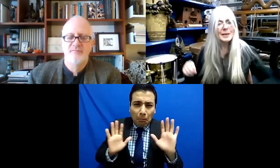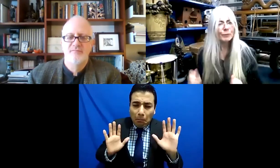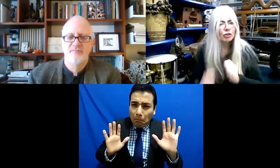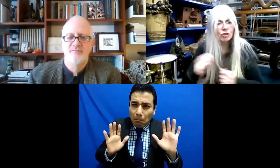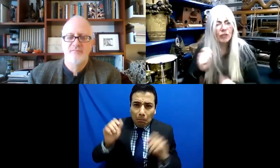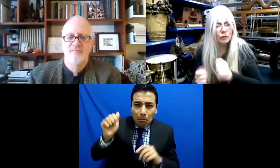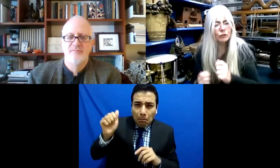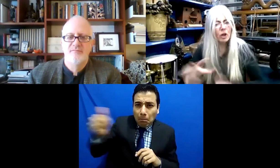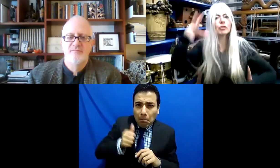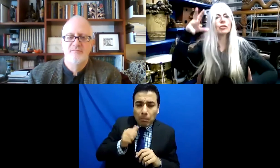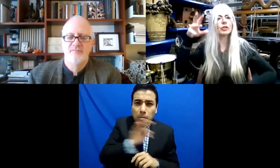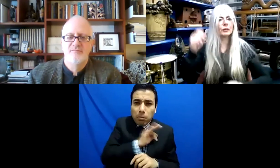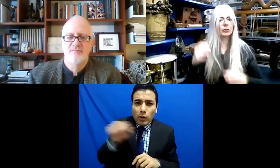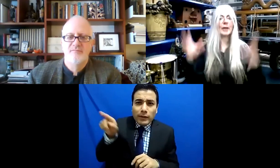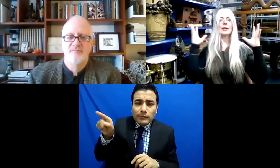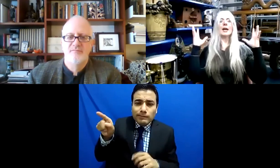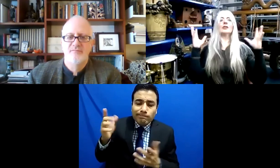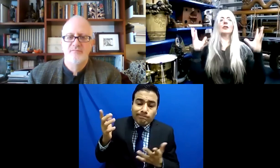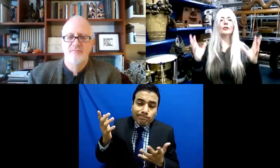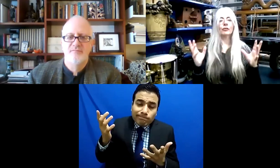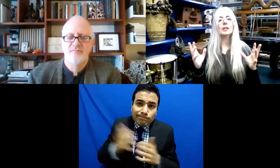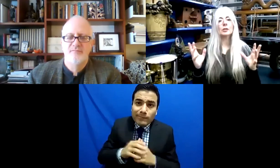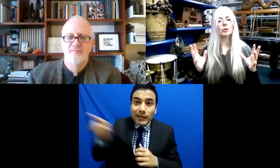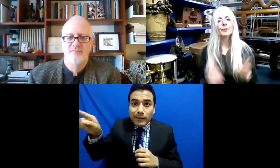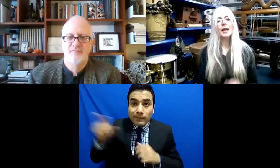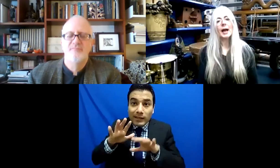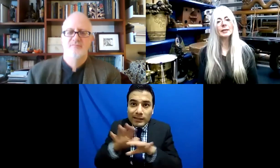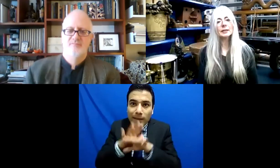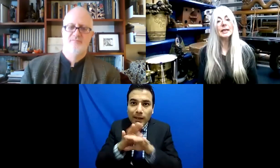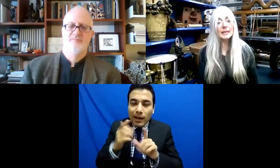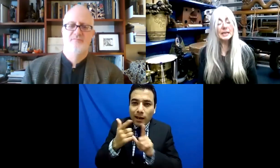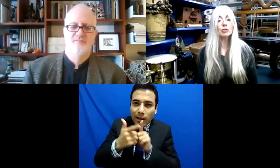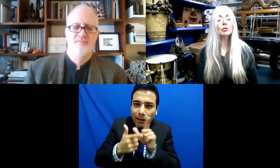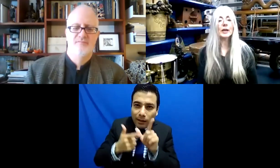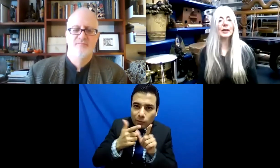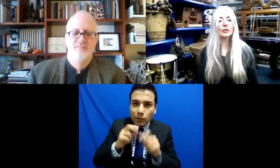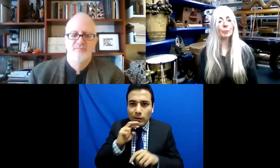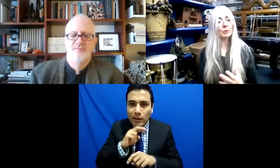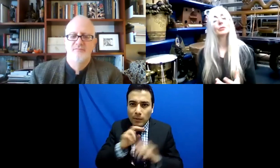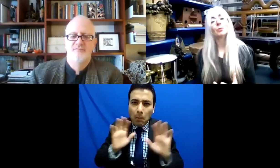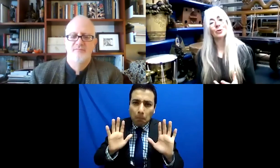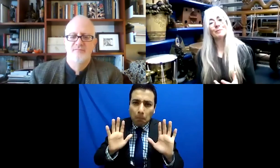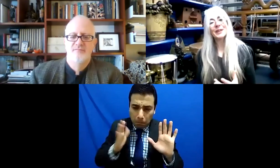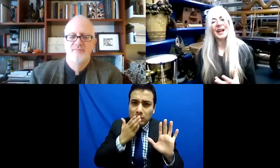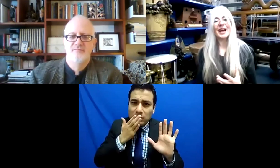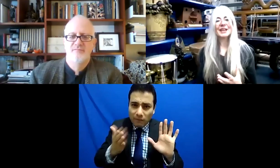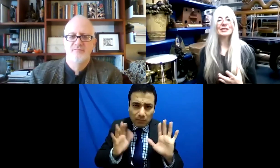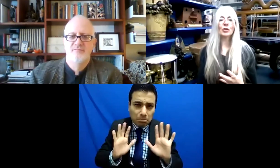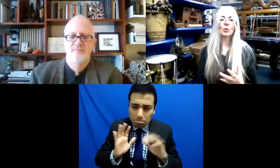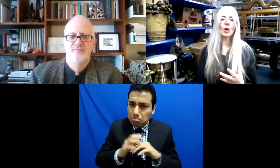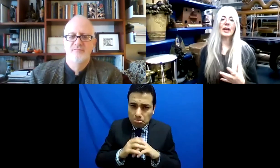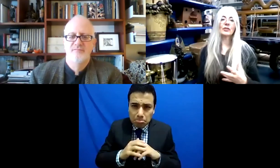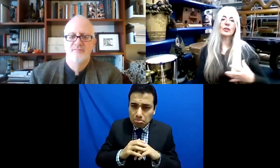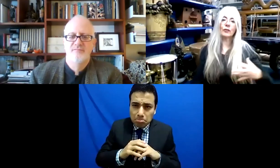puede ser un cambio de, de, de los tiempos o una cosa táctica que, que cambia